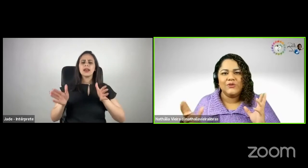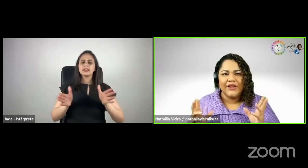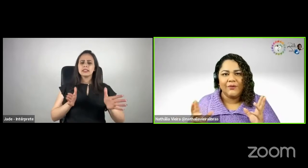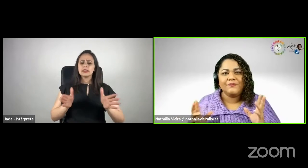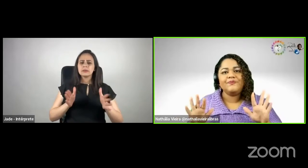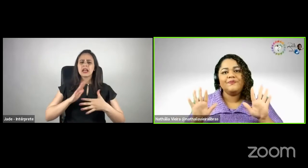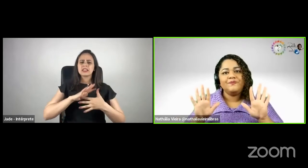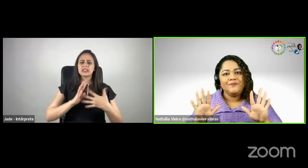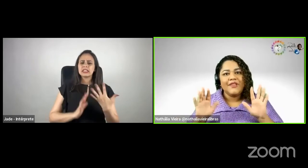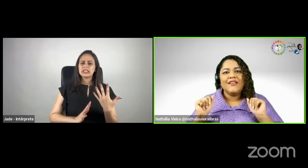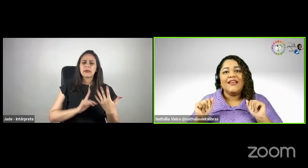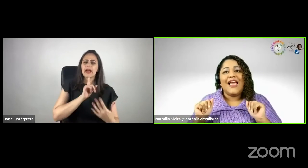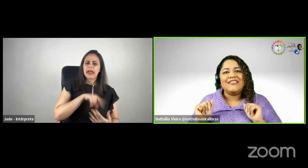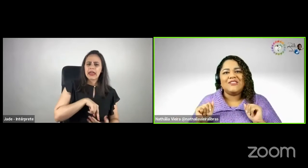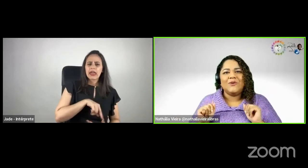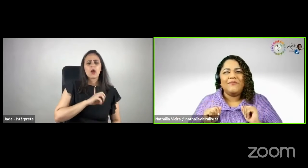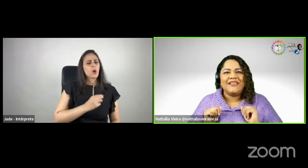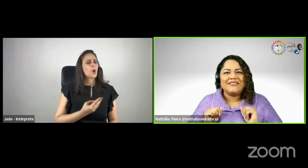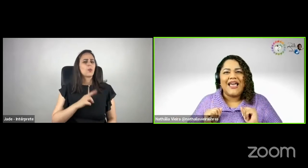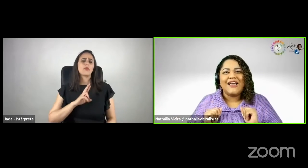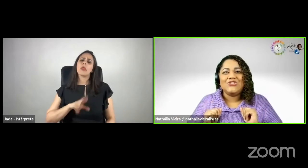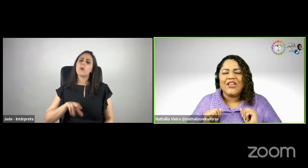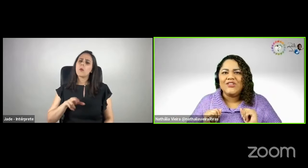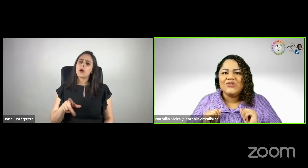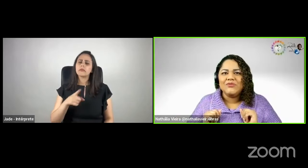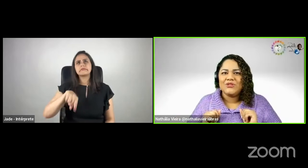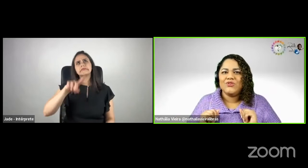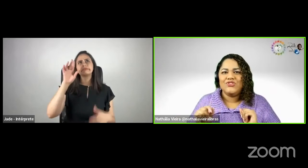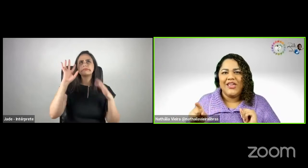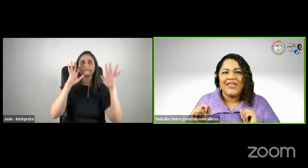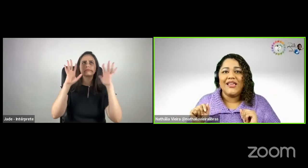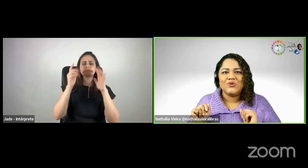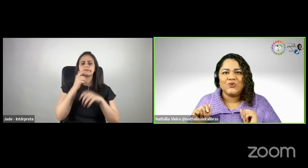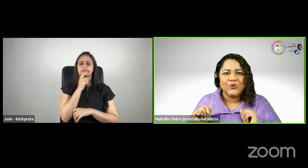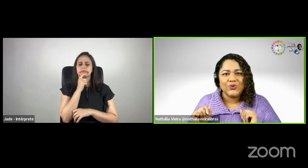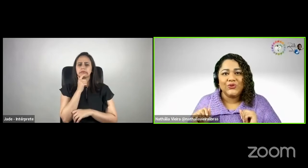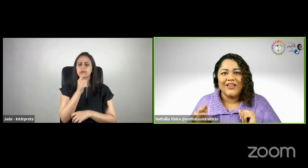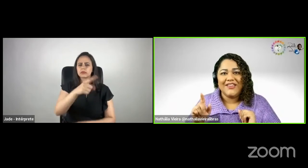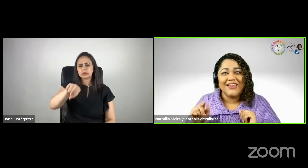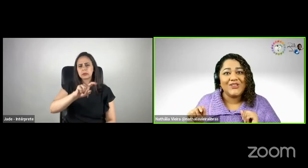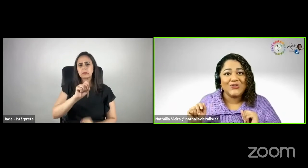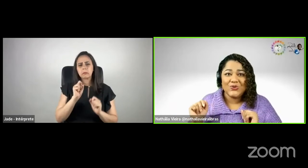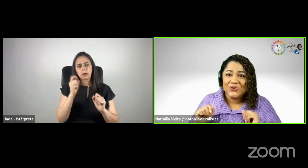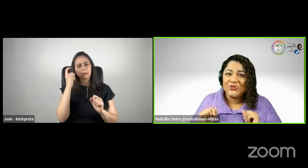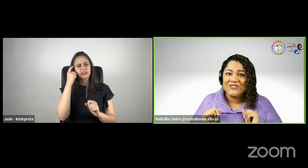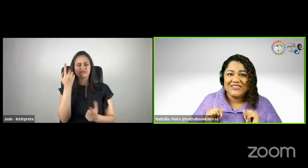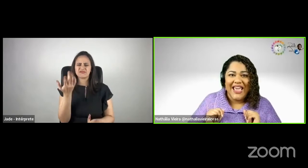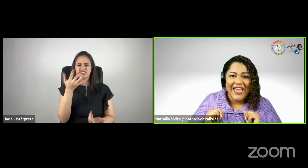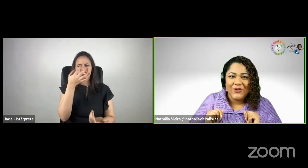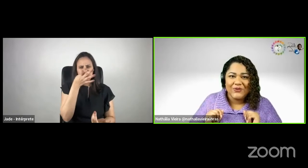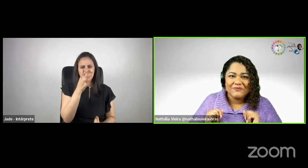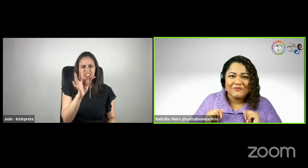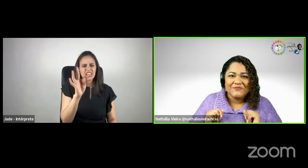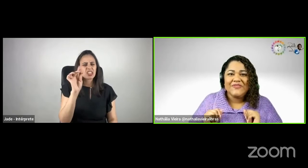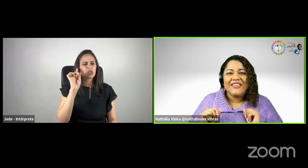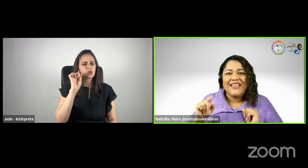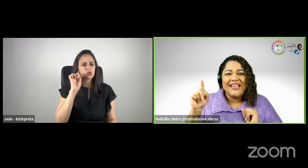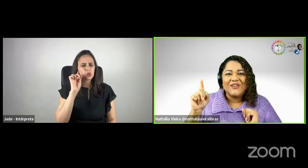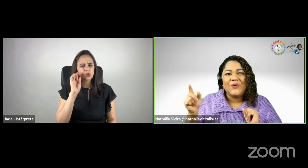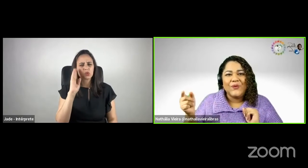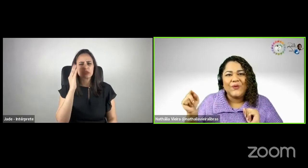Libras ou não? Aí vocês vão pensar, gente, mas o Thierry é surdo, na verdade, surdo, cego.